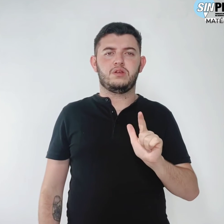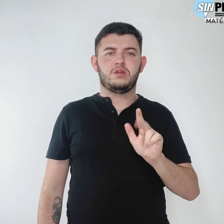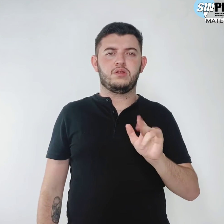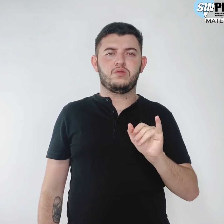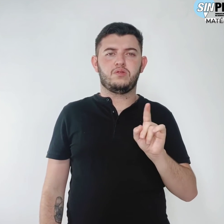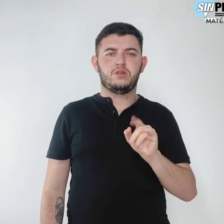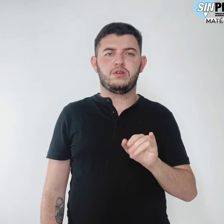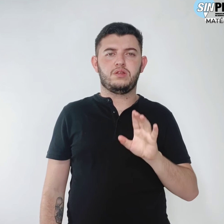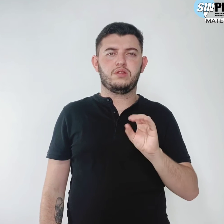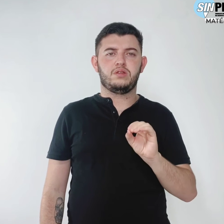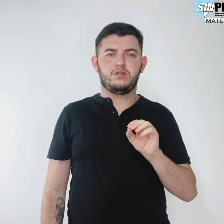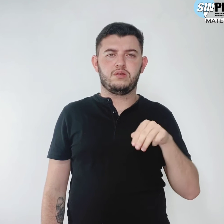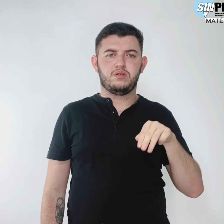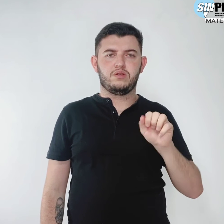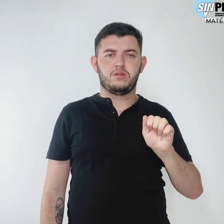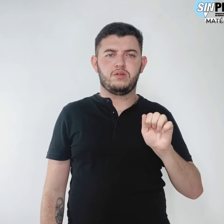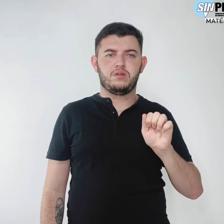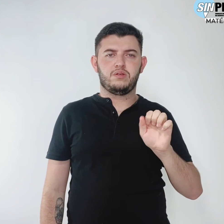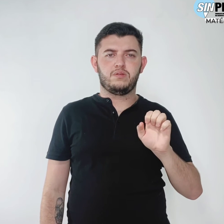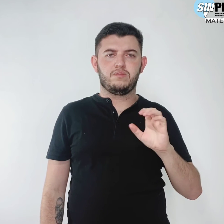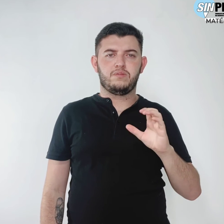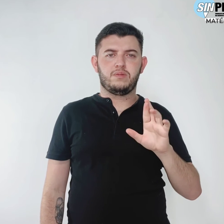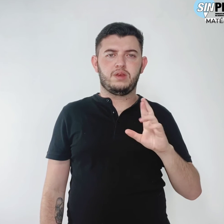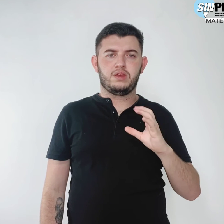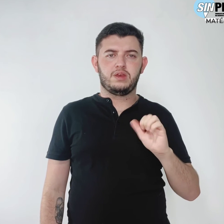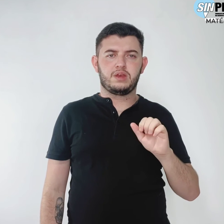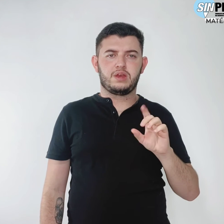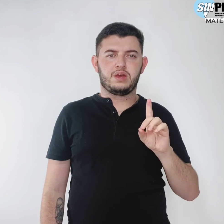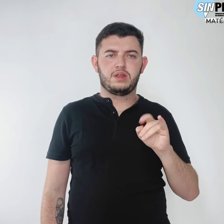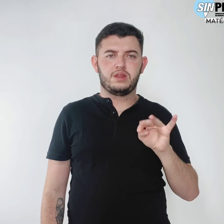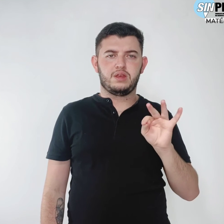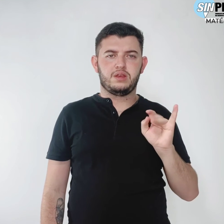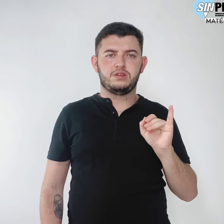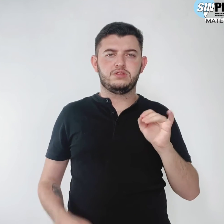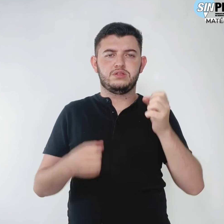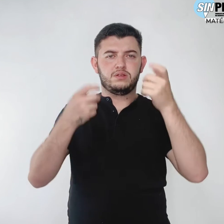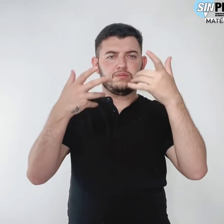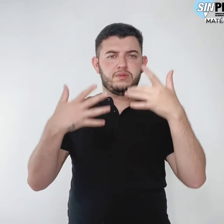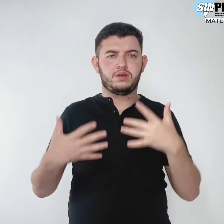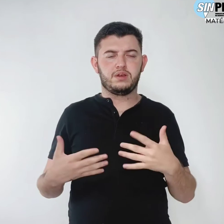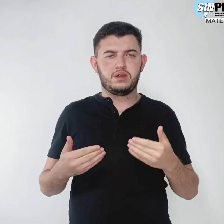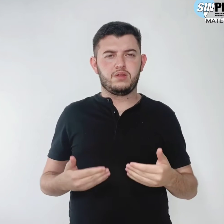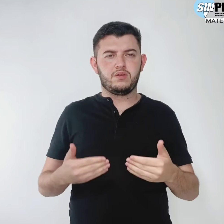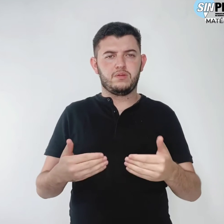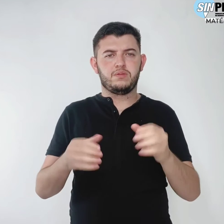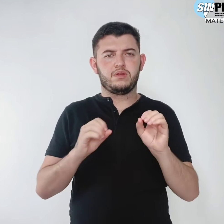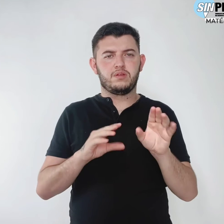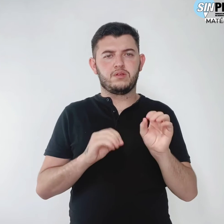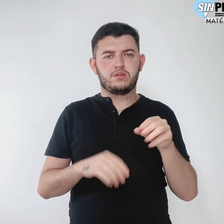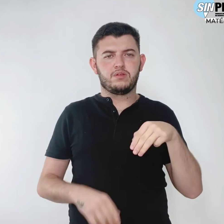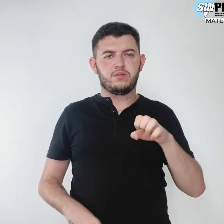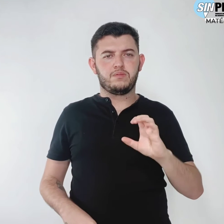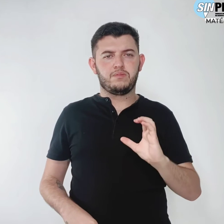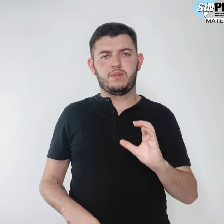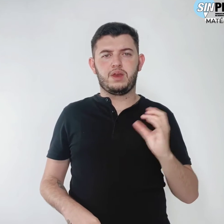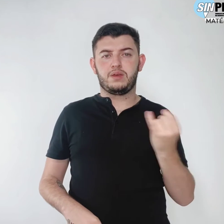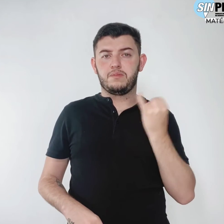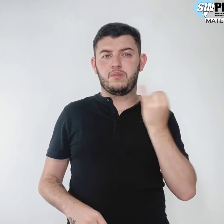Mercadante sobre a importância do MEC no atendimento à educação básica pública.